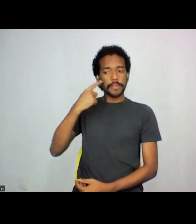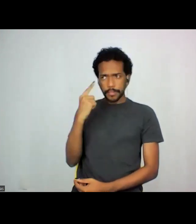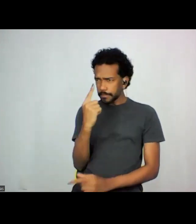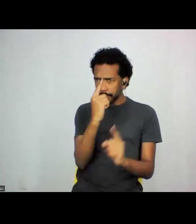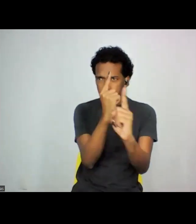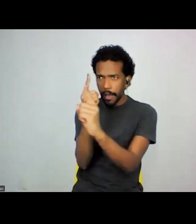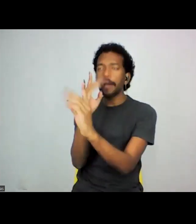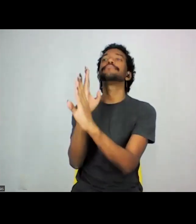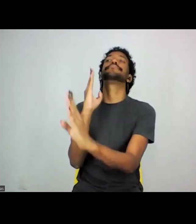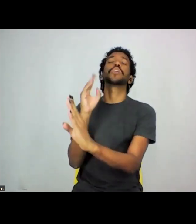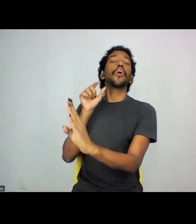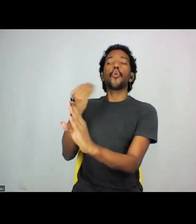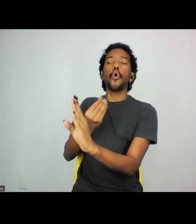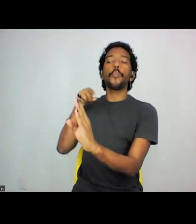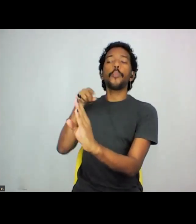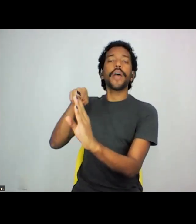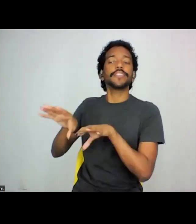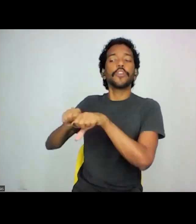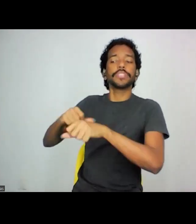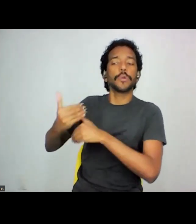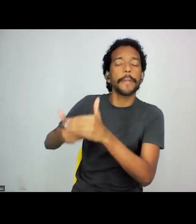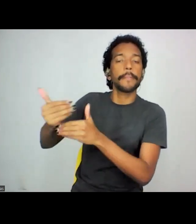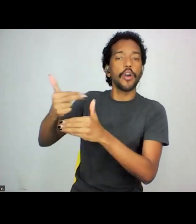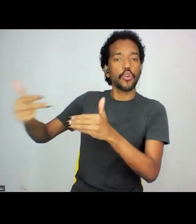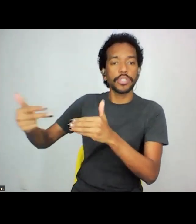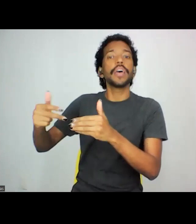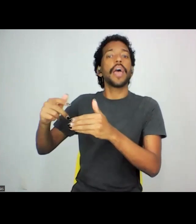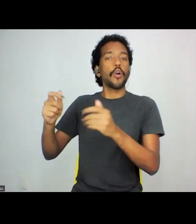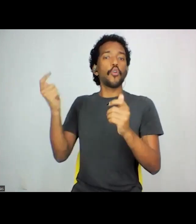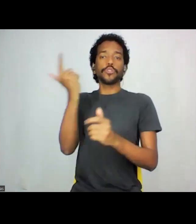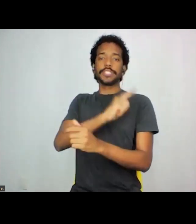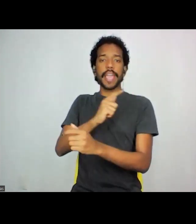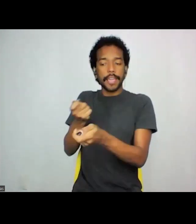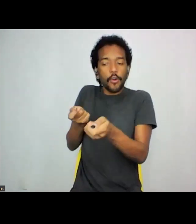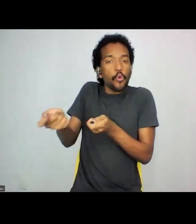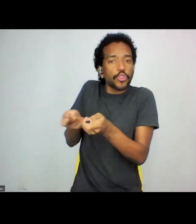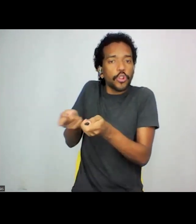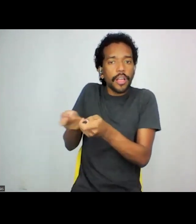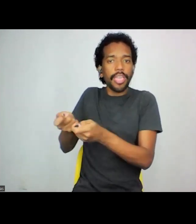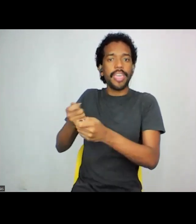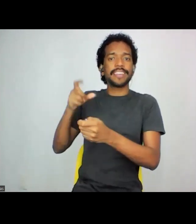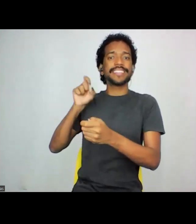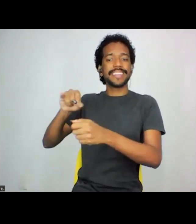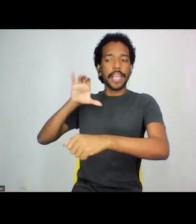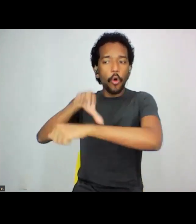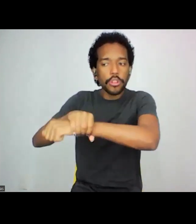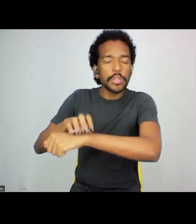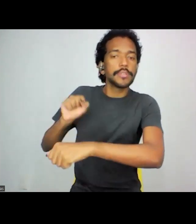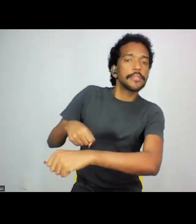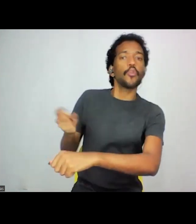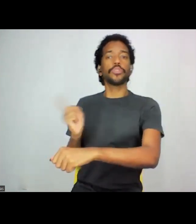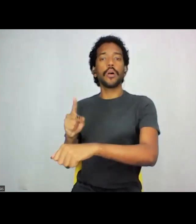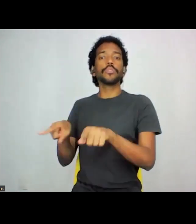contribui para a reprodução de lógicas colonialistas e como pode atuar para a sua desconstrução. Então, tem se